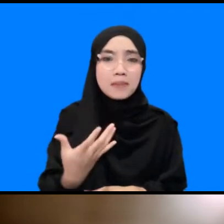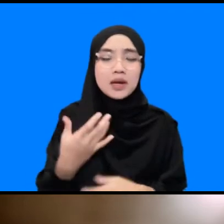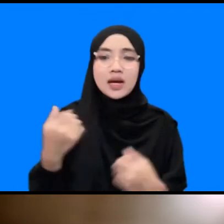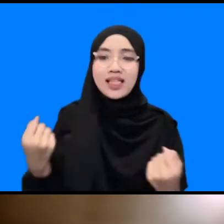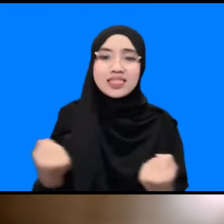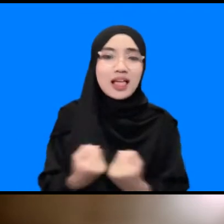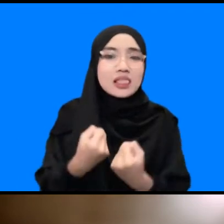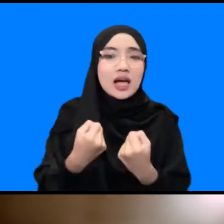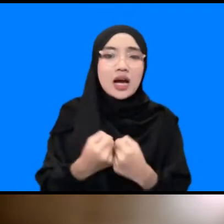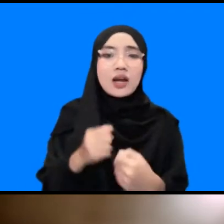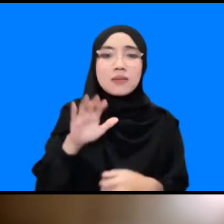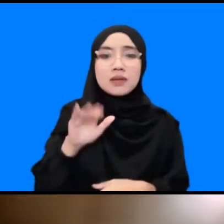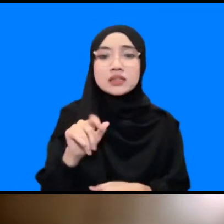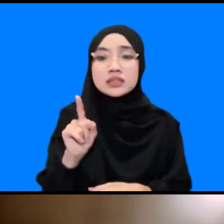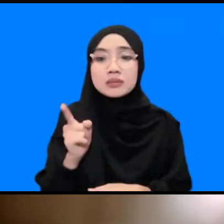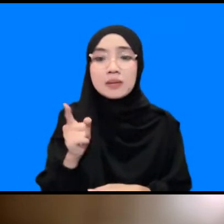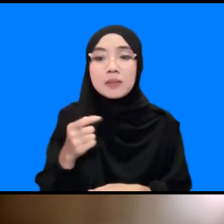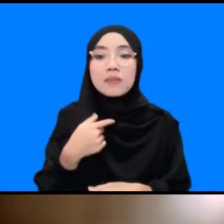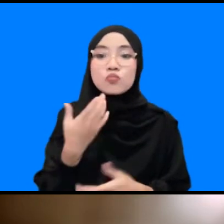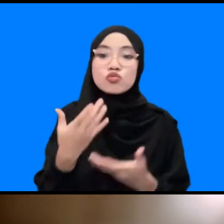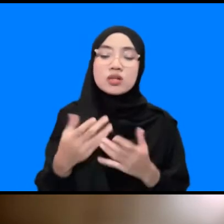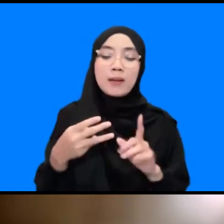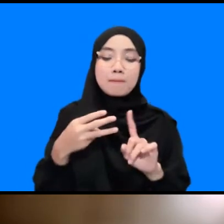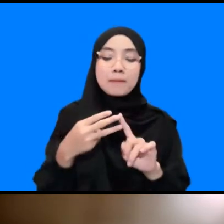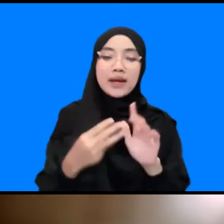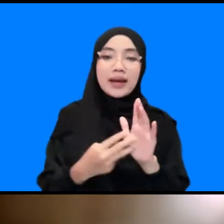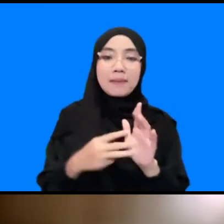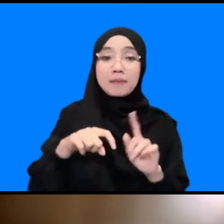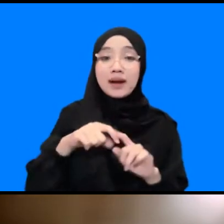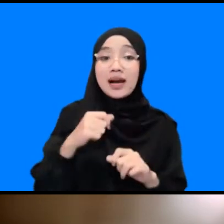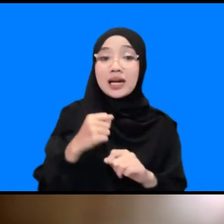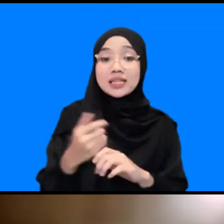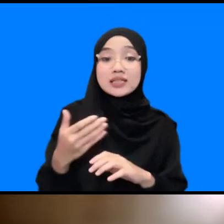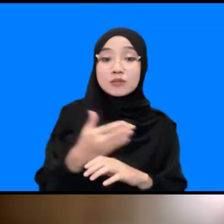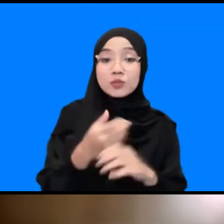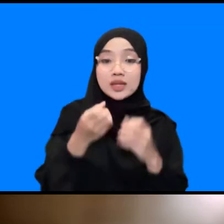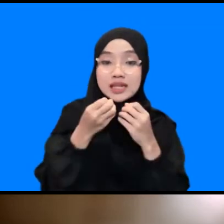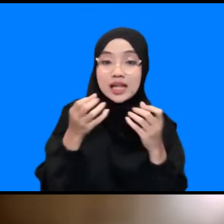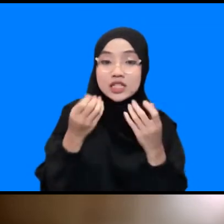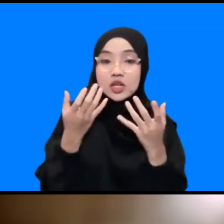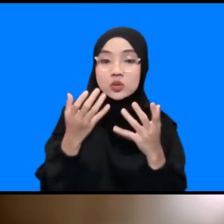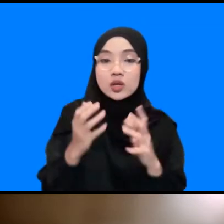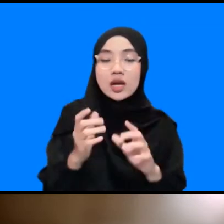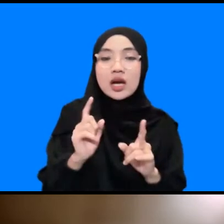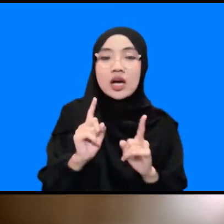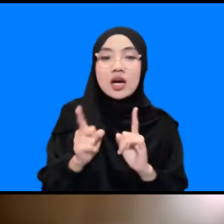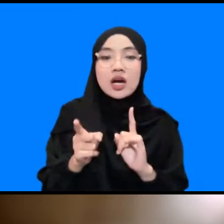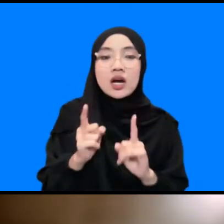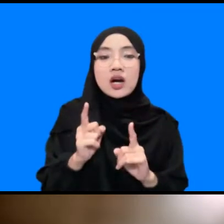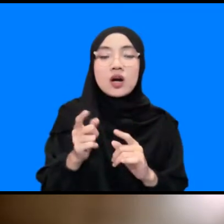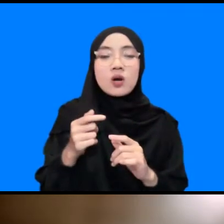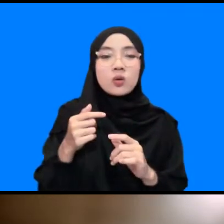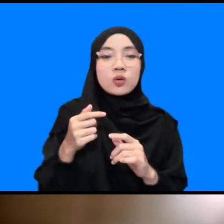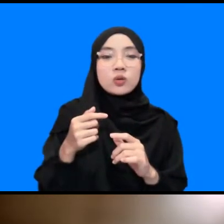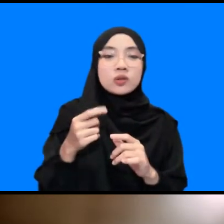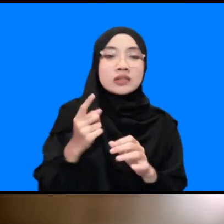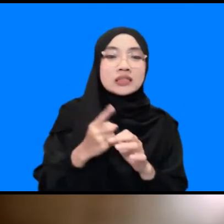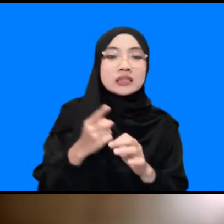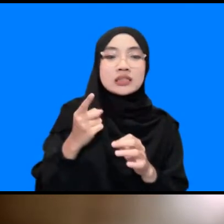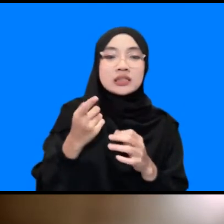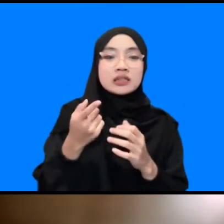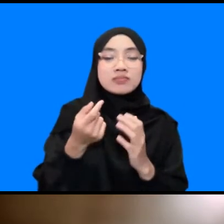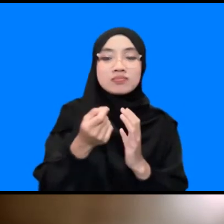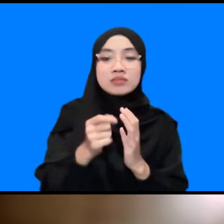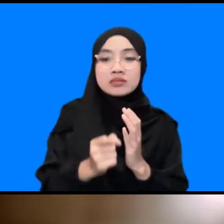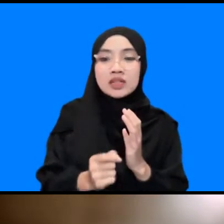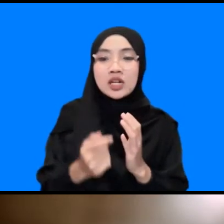mungkin BMKG sudah seperti yang sampaikan Irina tadi bahwa key performance indexnya dalam menyampaikan peringatan dini dalam waktu lima